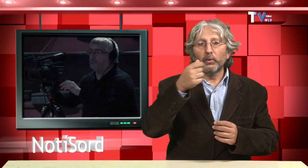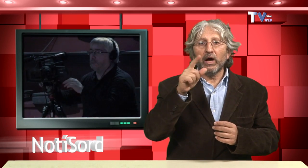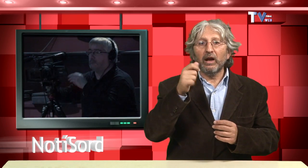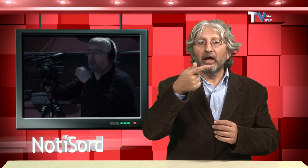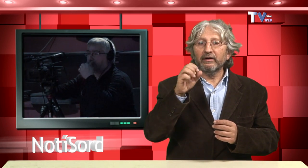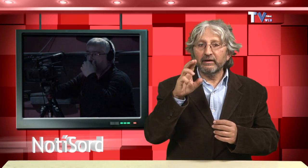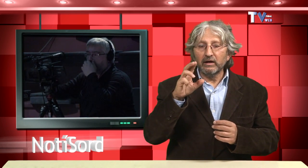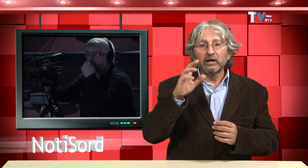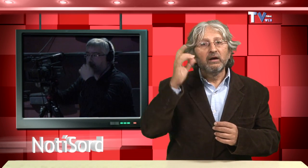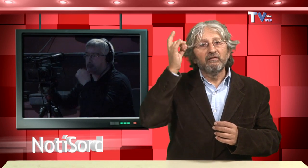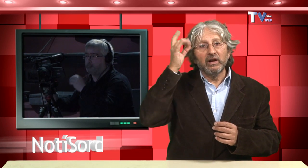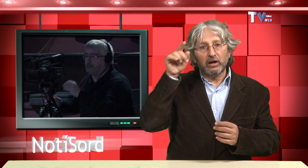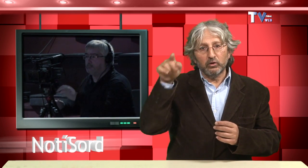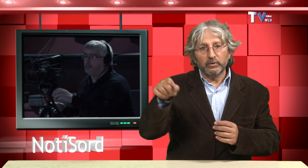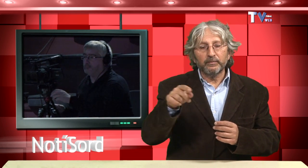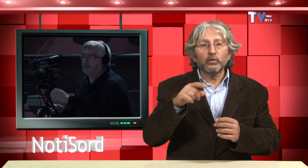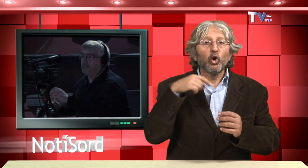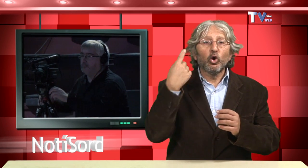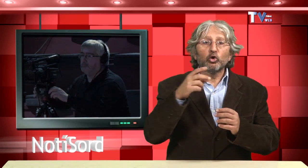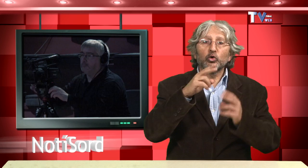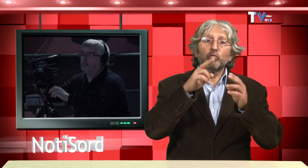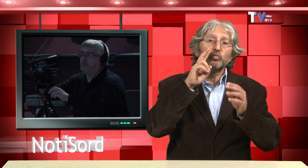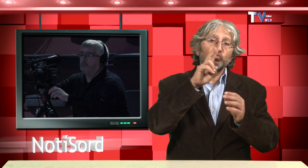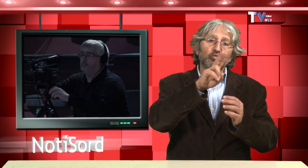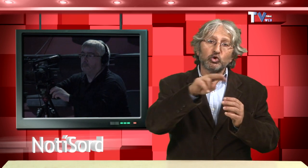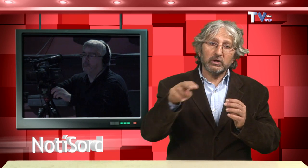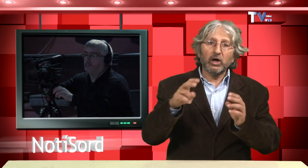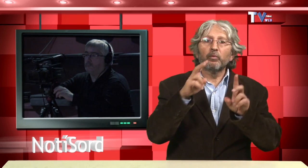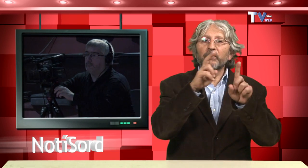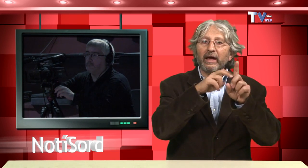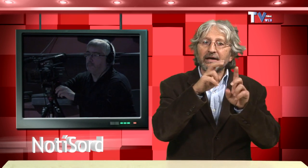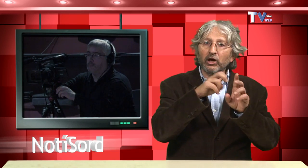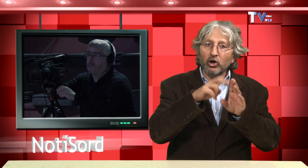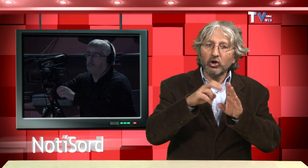la Biblioteca Museu Víctor Belaguer a Vilanova i la Gertur,